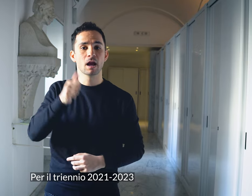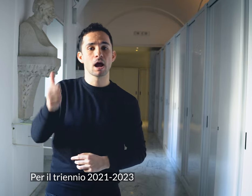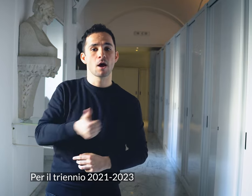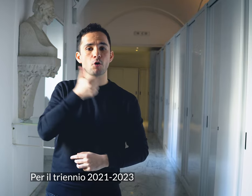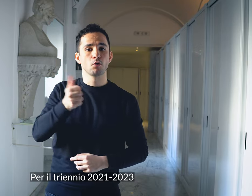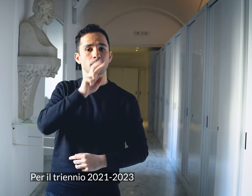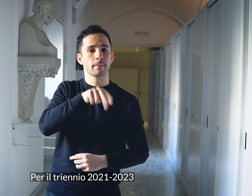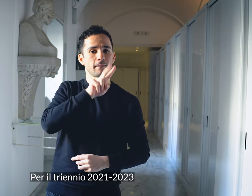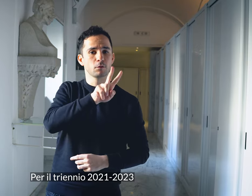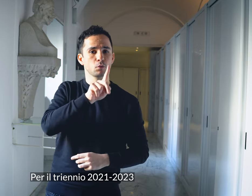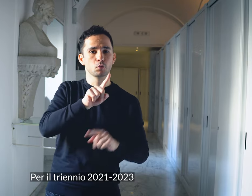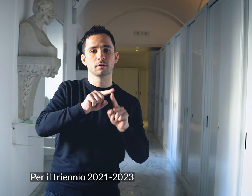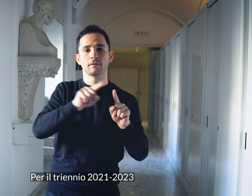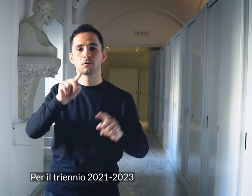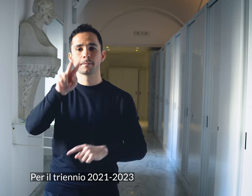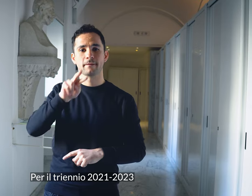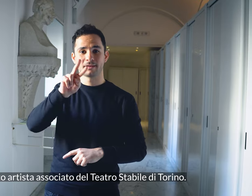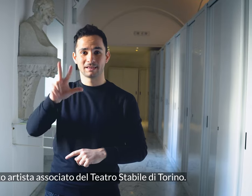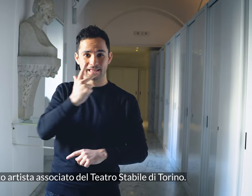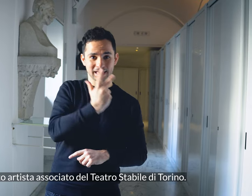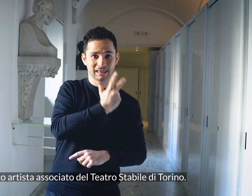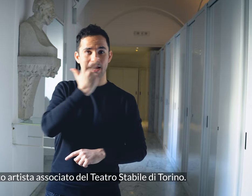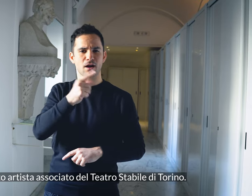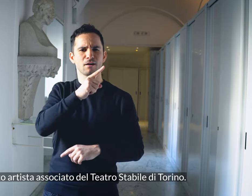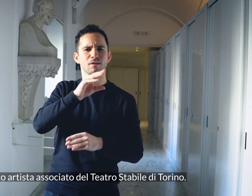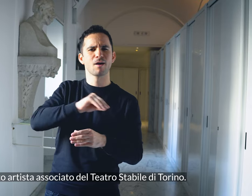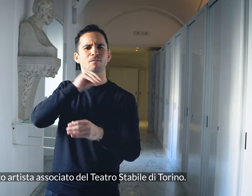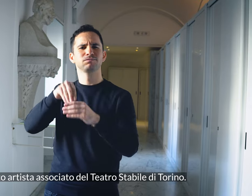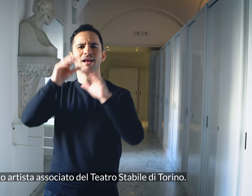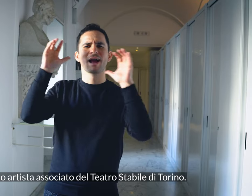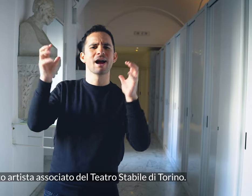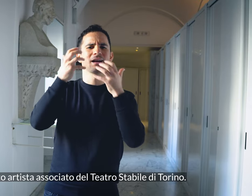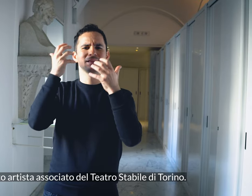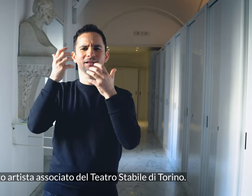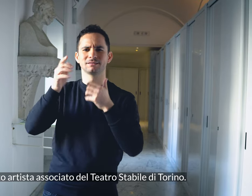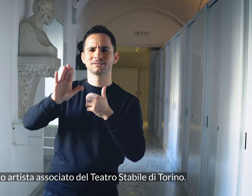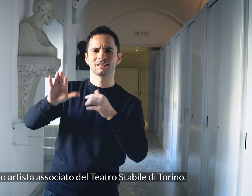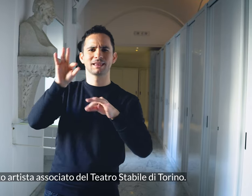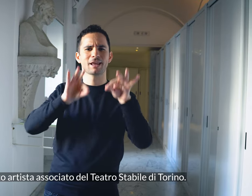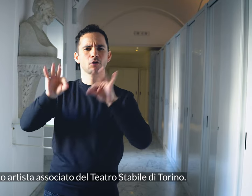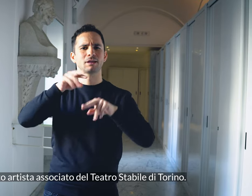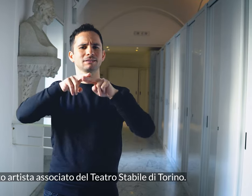2021-2023 è stato artista associato del Teatro Stabile di Torino.